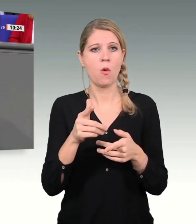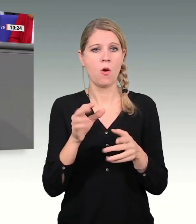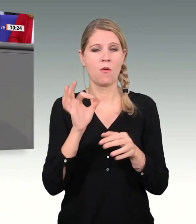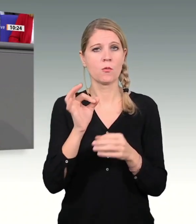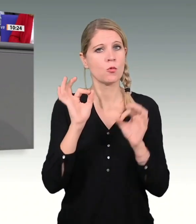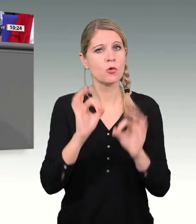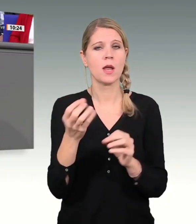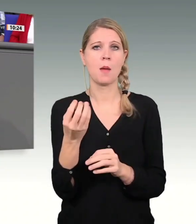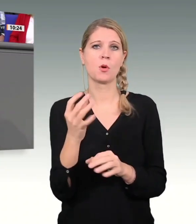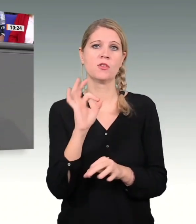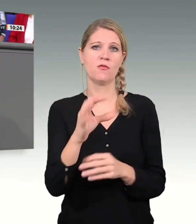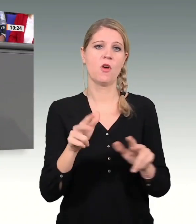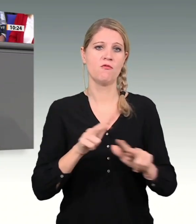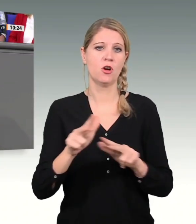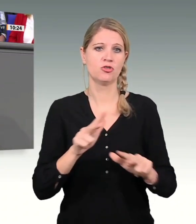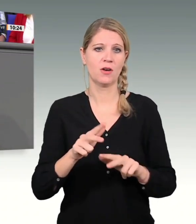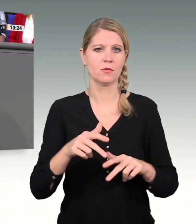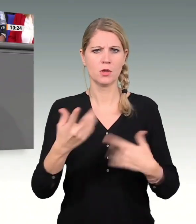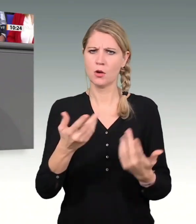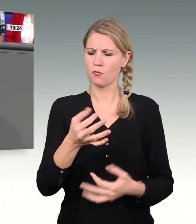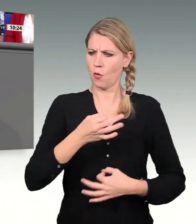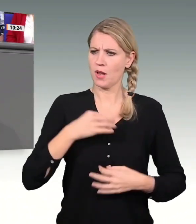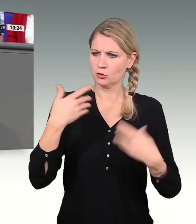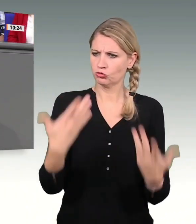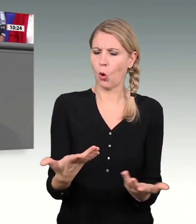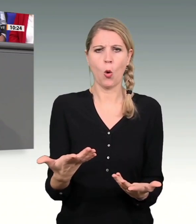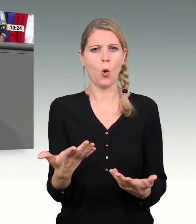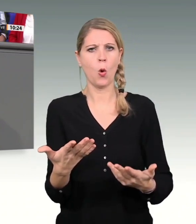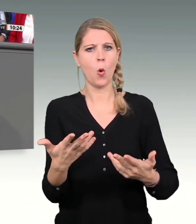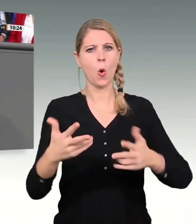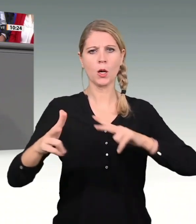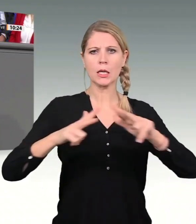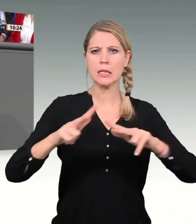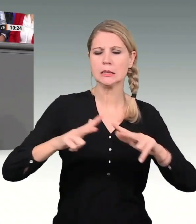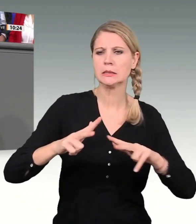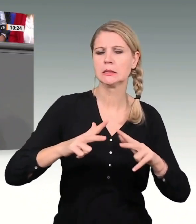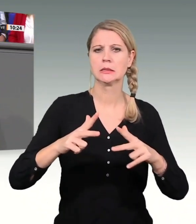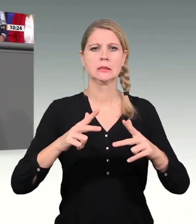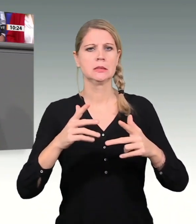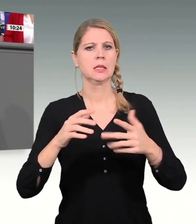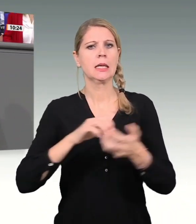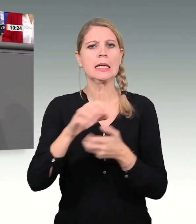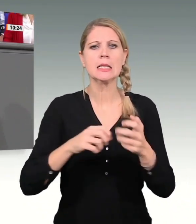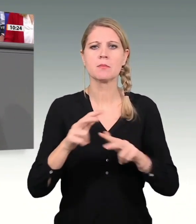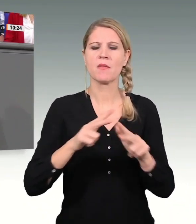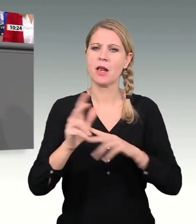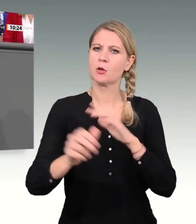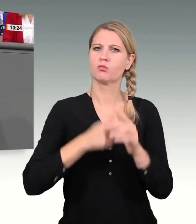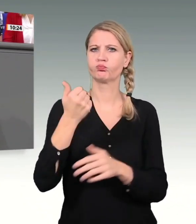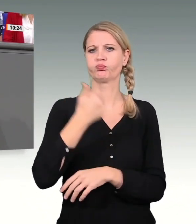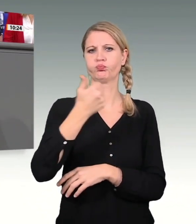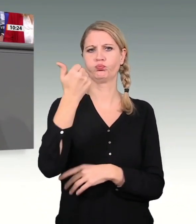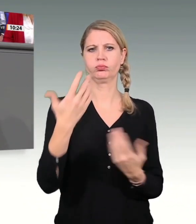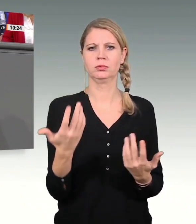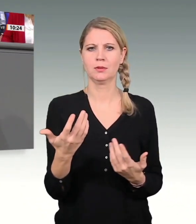die wir hier vornehmen. Meine Damen und Herren, Sie sehen, wir leisten uns mit unserer Finanzpolitik weiterhin einen starken und